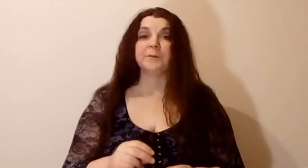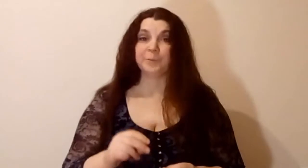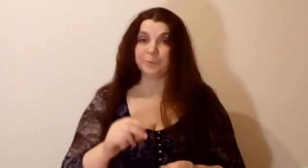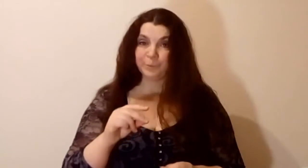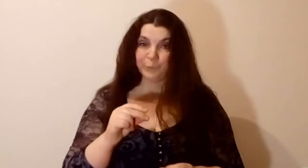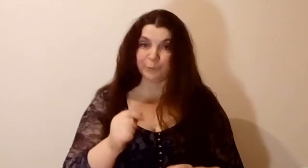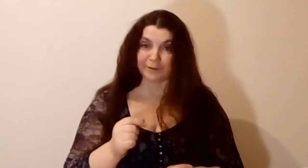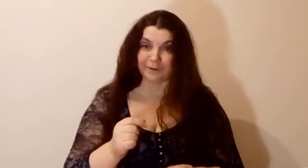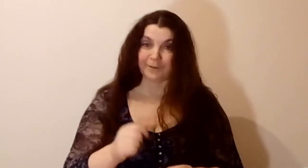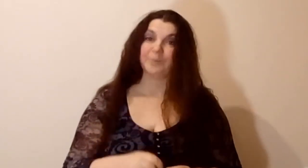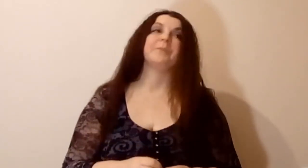убирала.